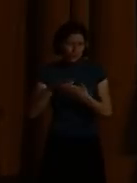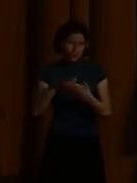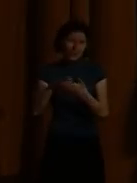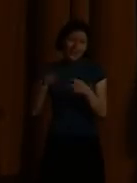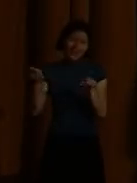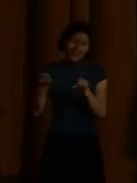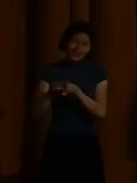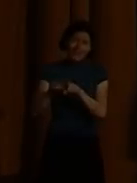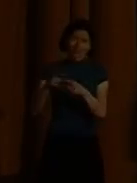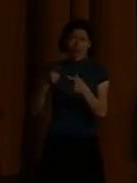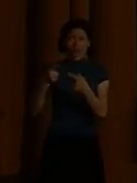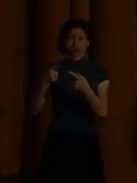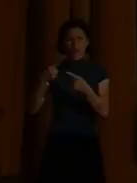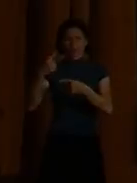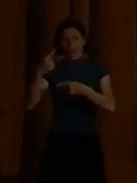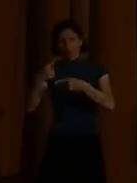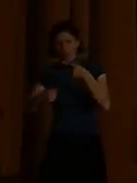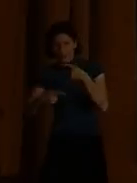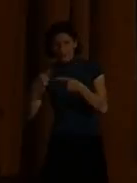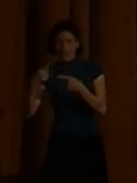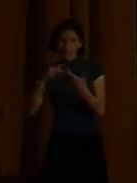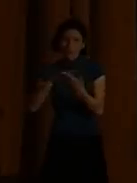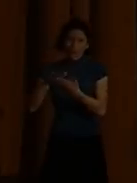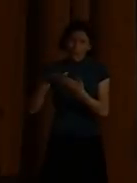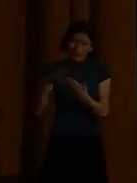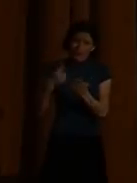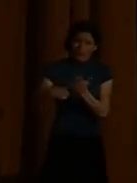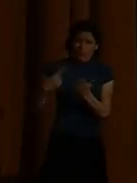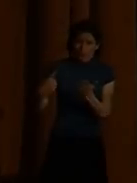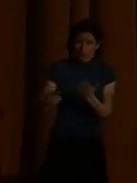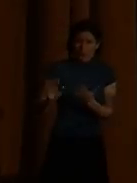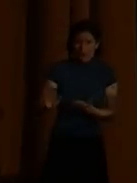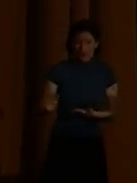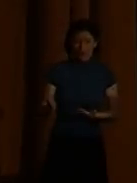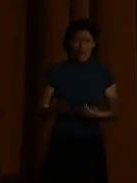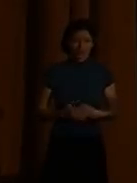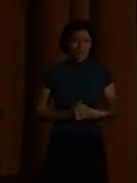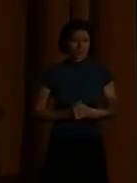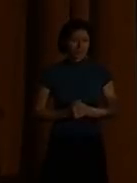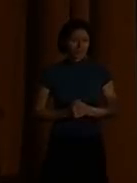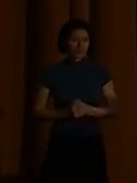Und es reicht nicht, wenn man beginnt, Schulen zu verändern,